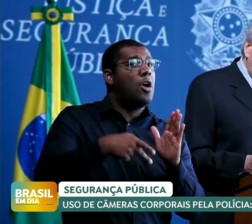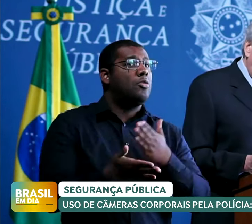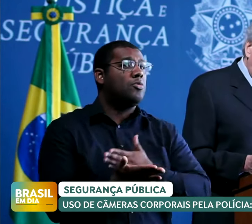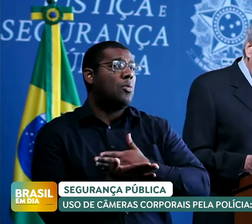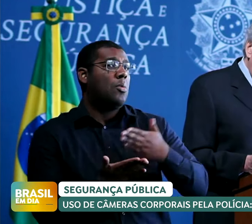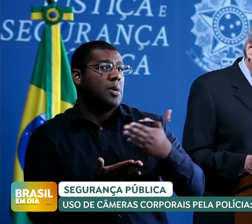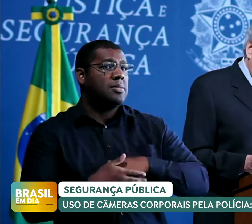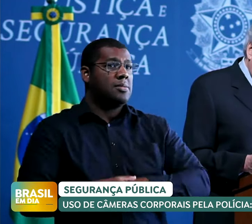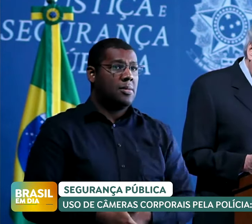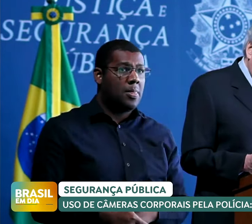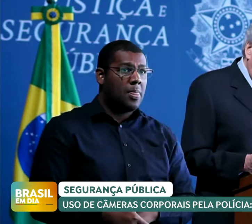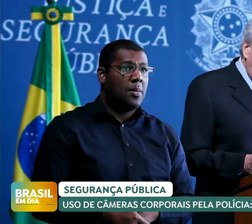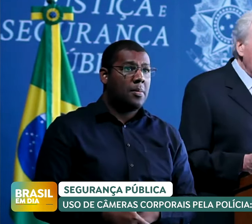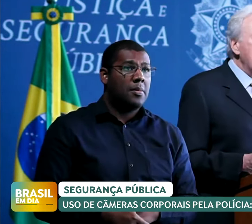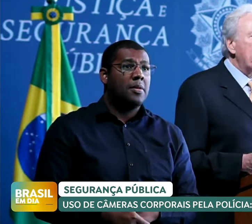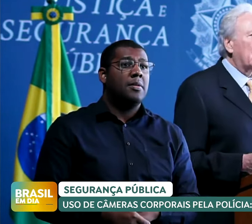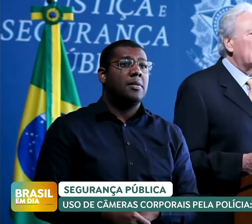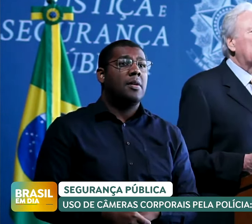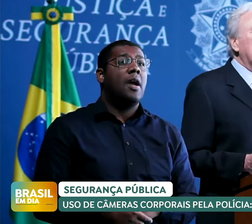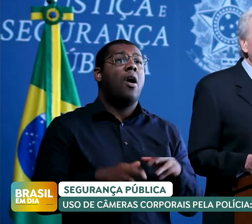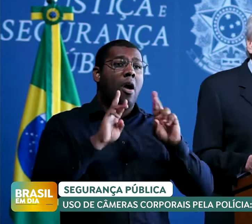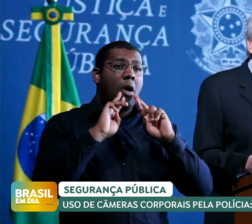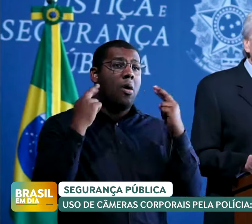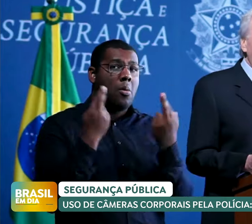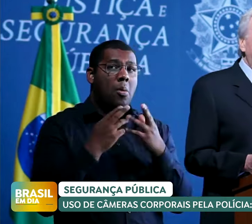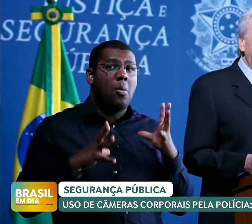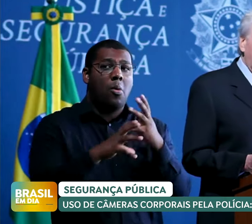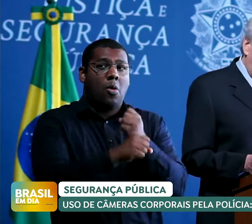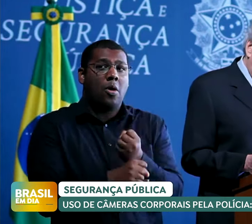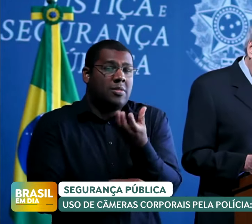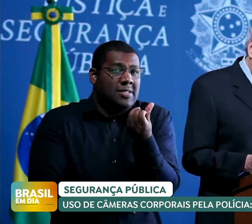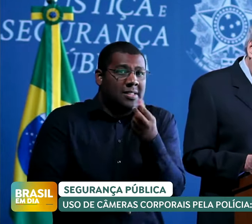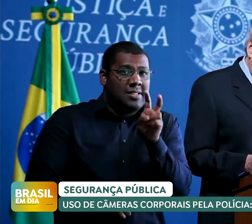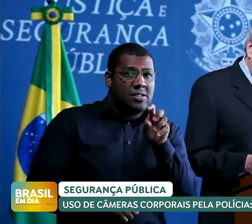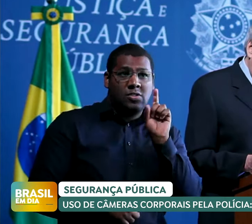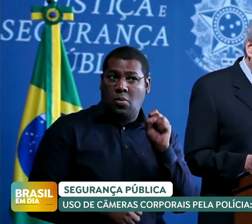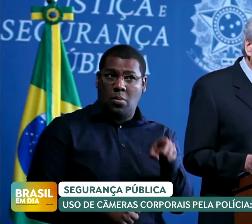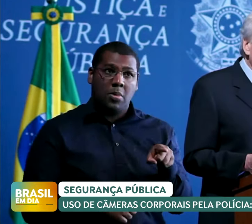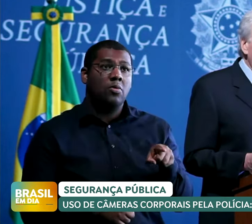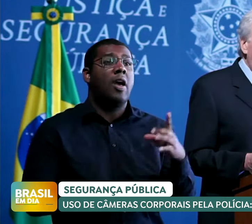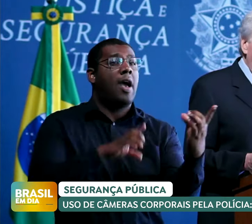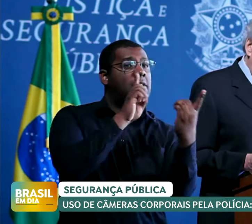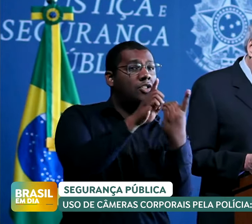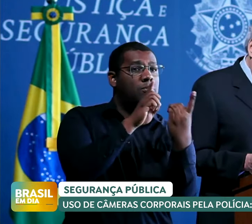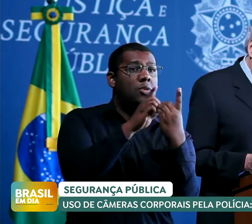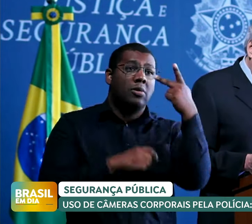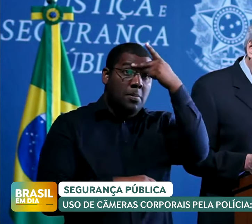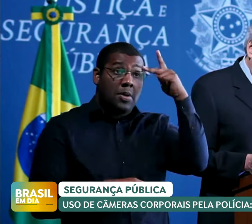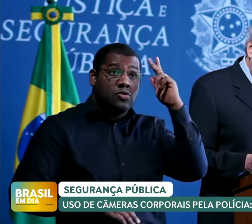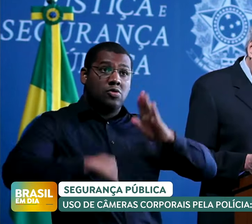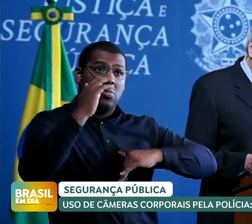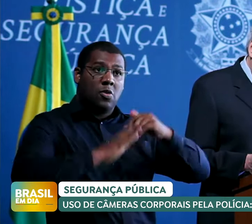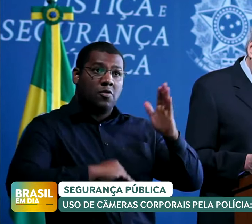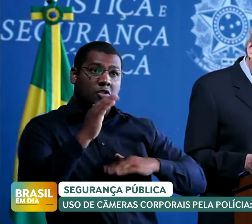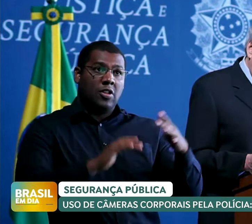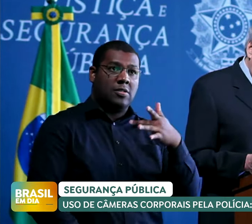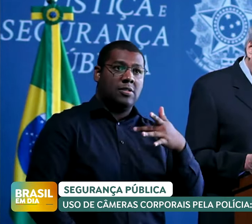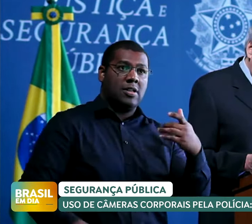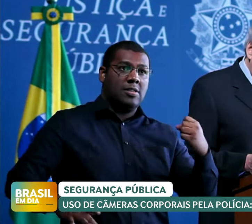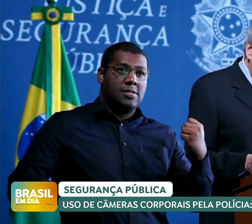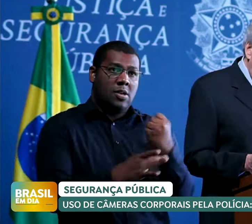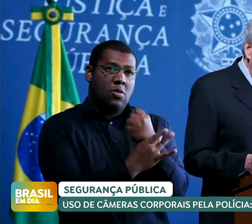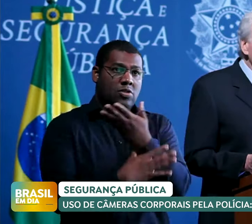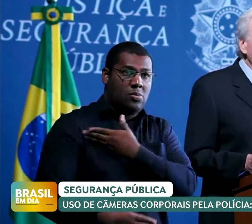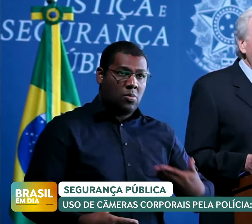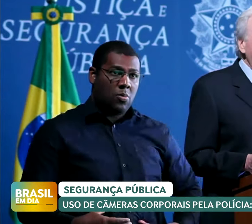65 mil sessões para atender os profissionais de segurança do país. Os atendimentos têm como